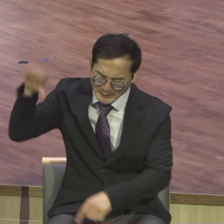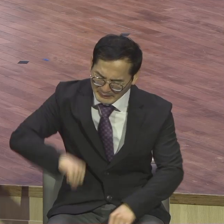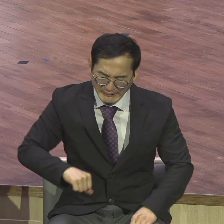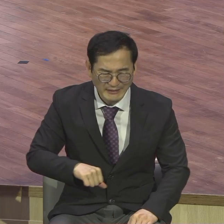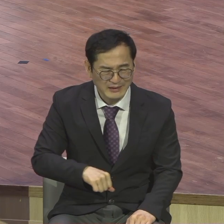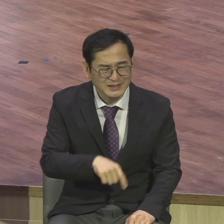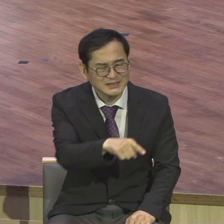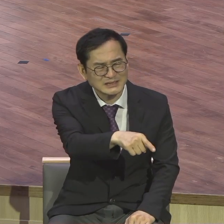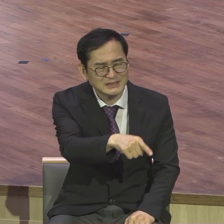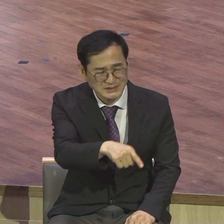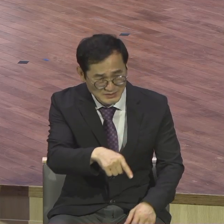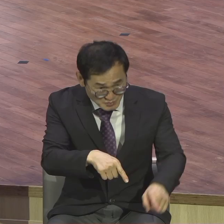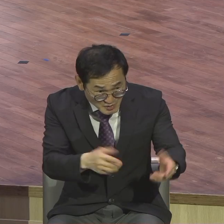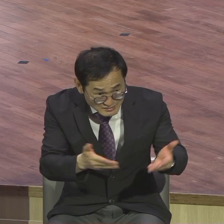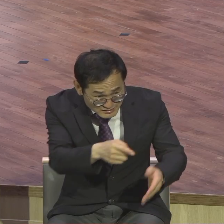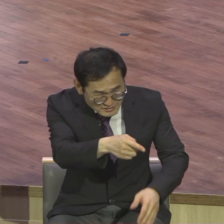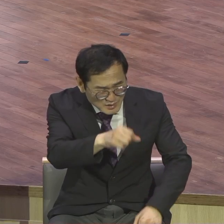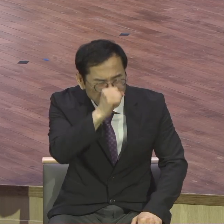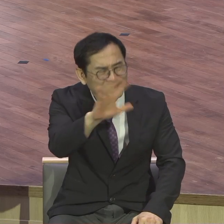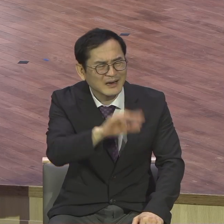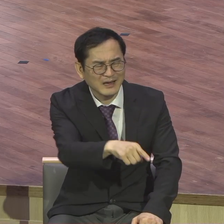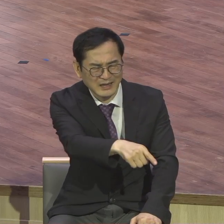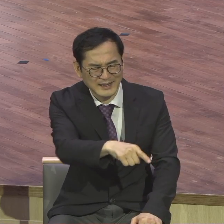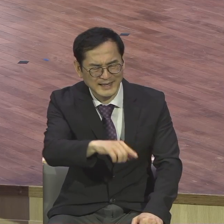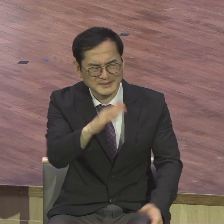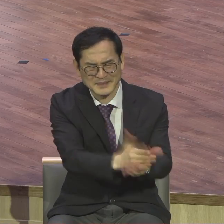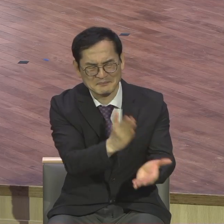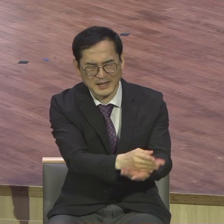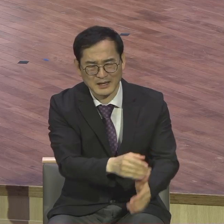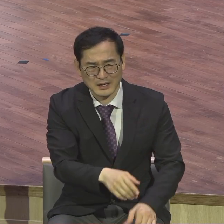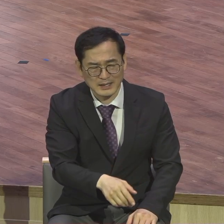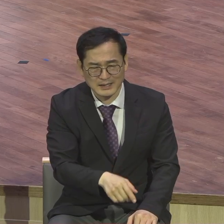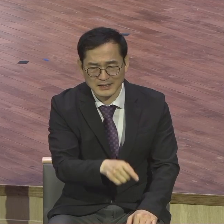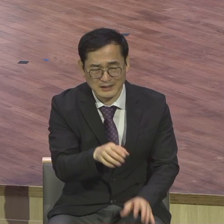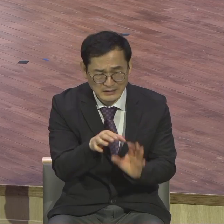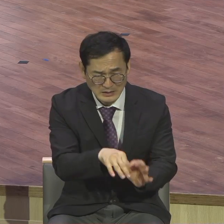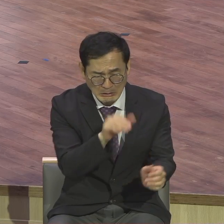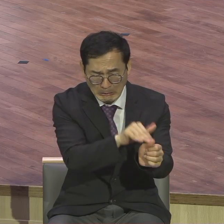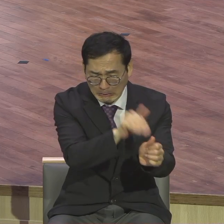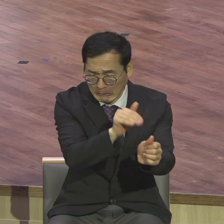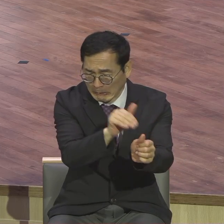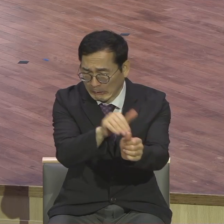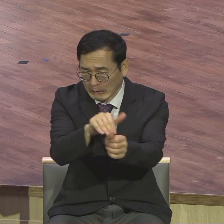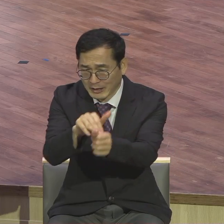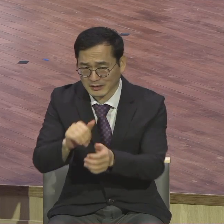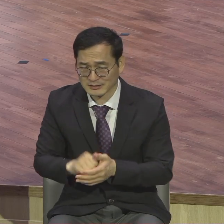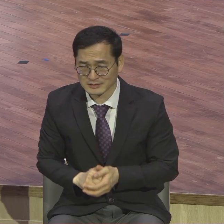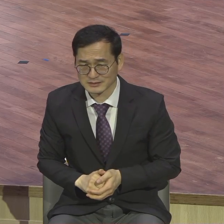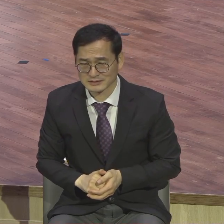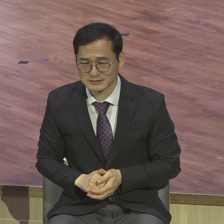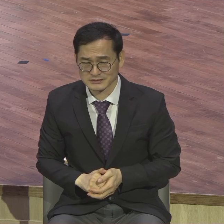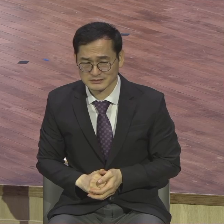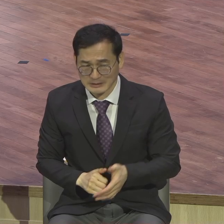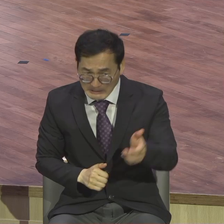자기를 또 하지 않으면서 이러한 사람 힘 다 빼버립니다 도로 이러한 사람 힘 빼게 만들어버려요